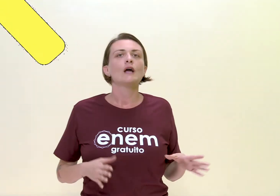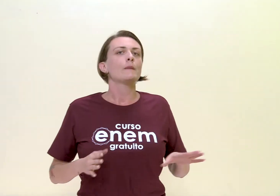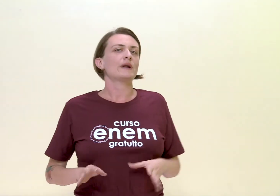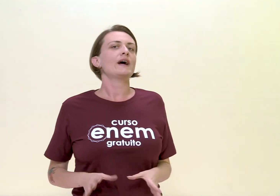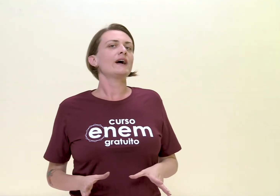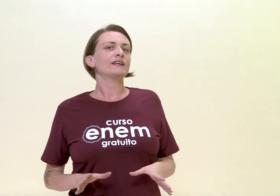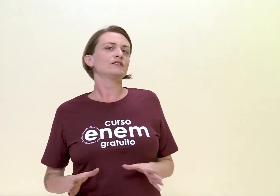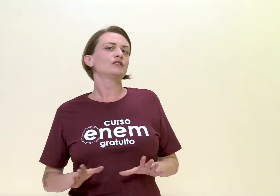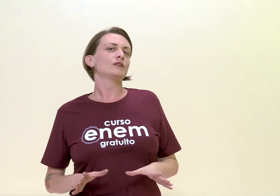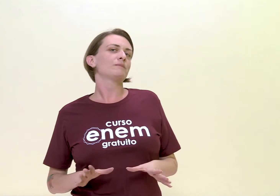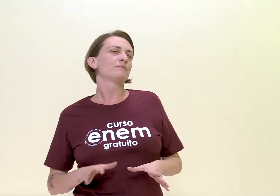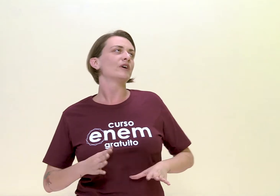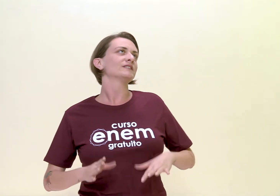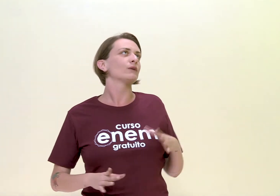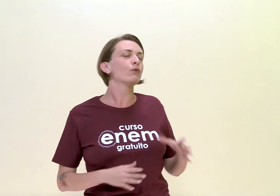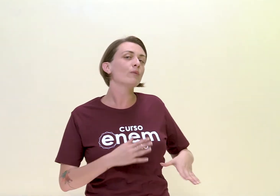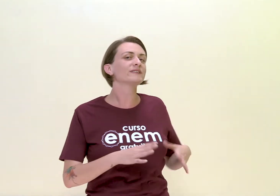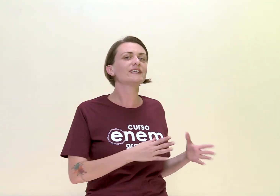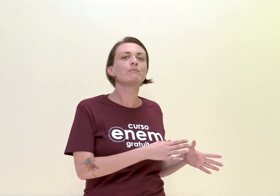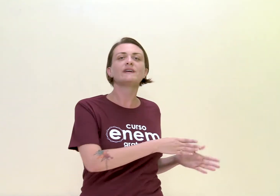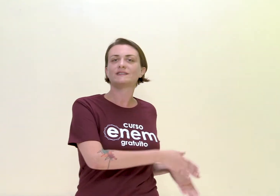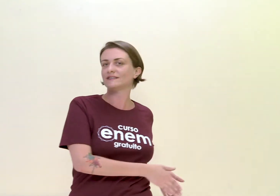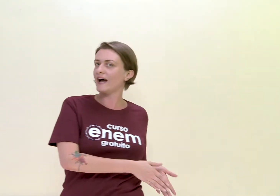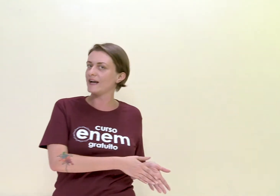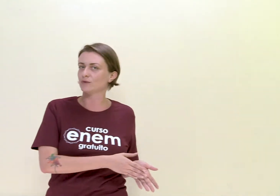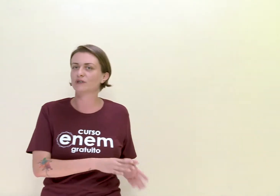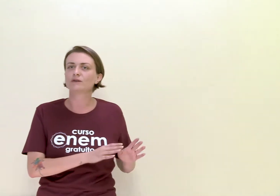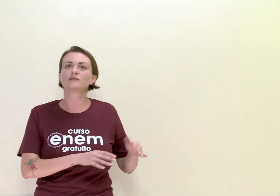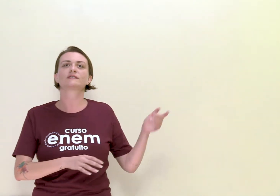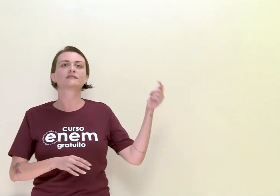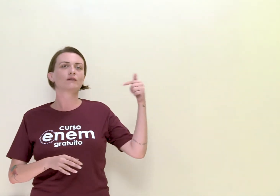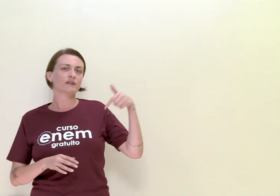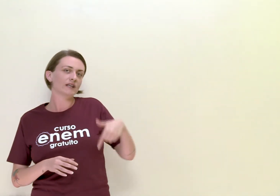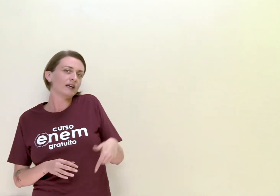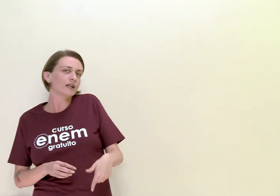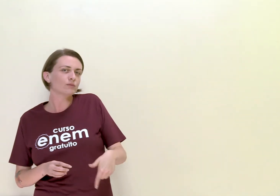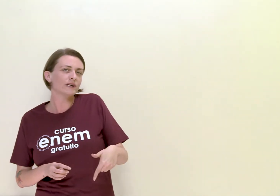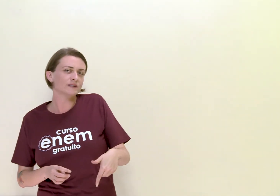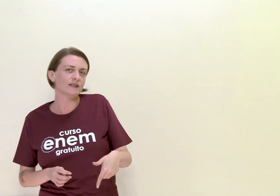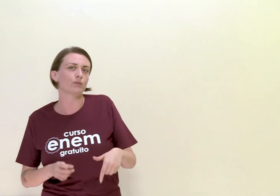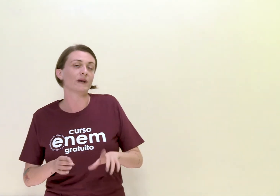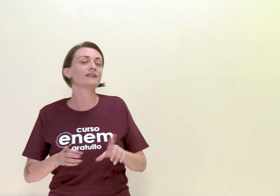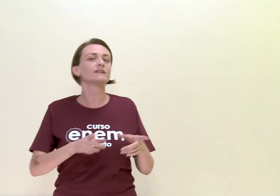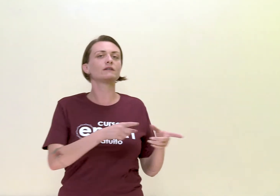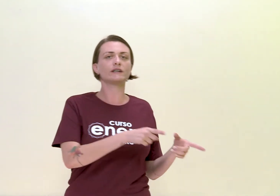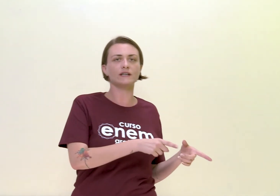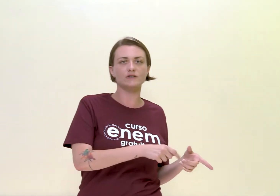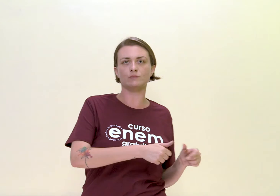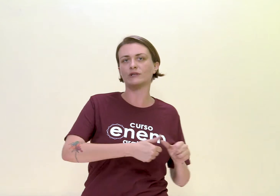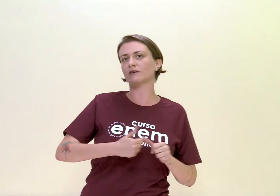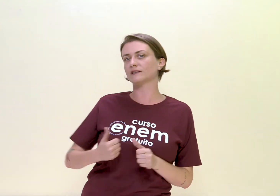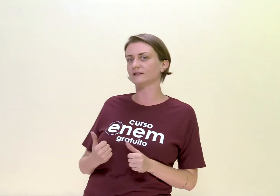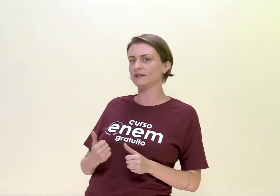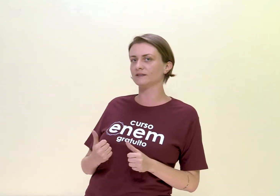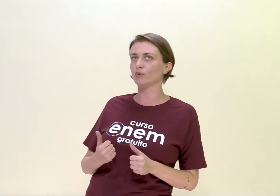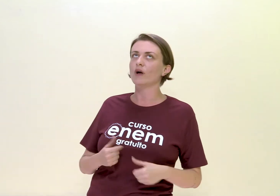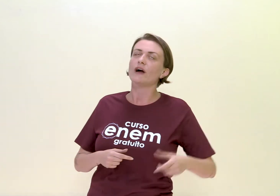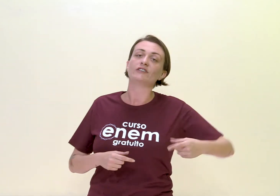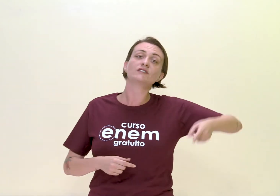Para que a gente possa então começar a pensar no que aconteceu aqui no Brasil para entender o arcadismo e o neoclassicismo, a gente